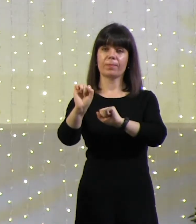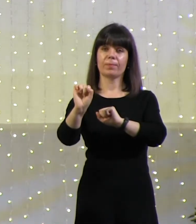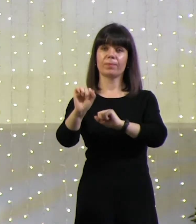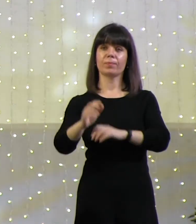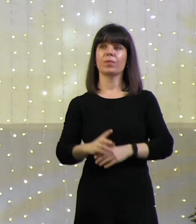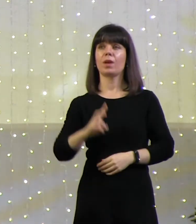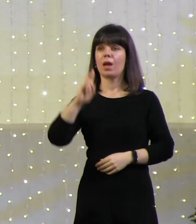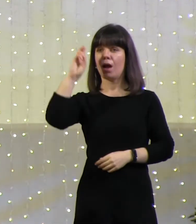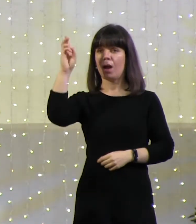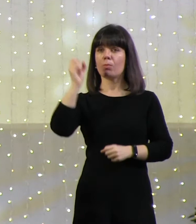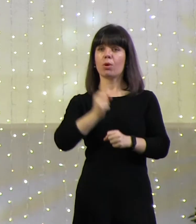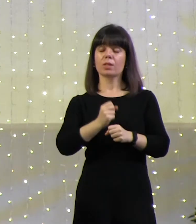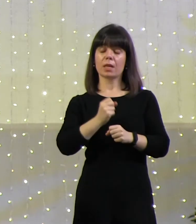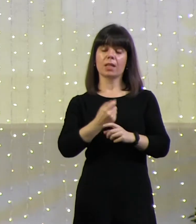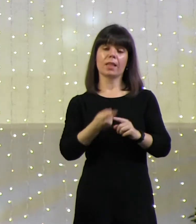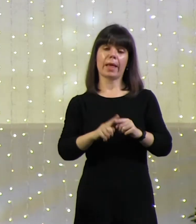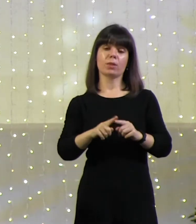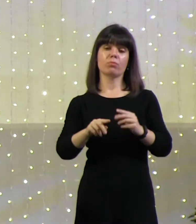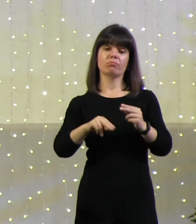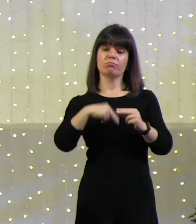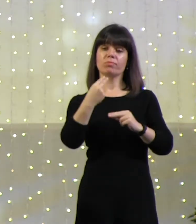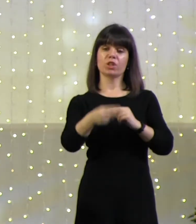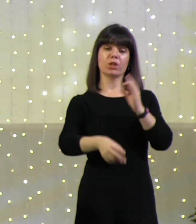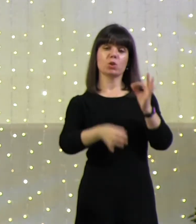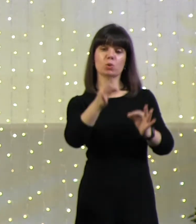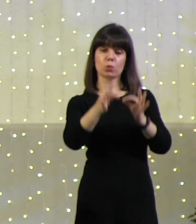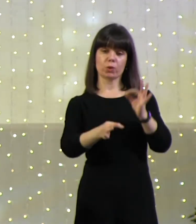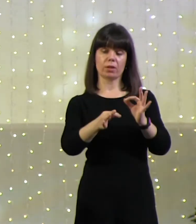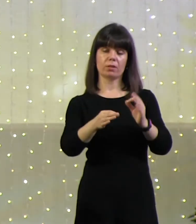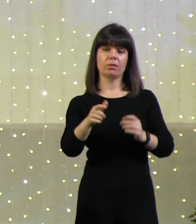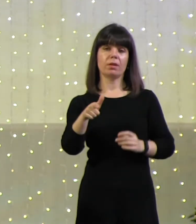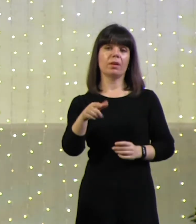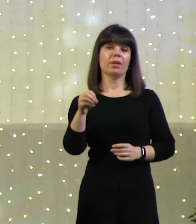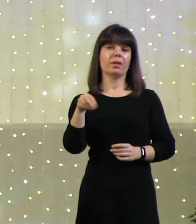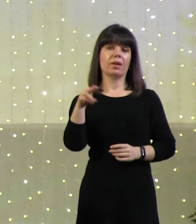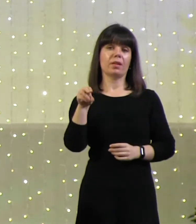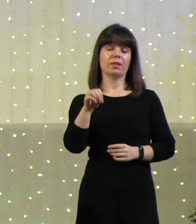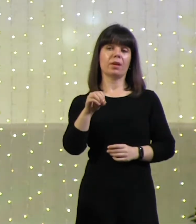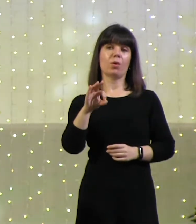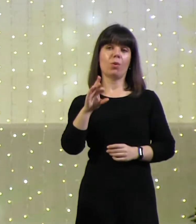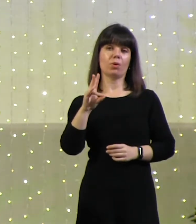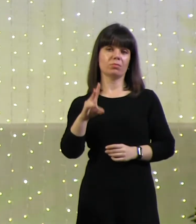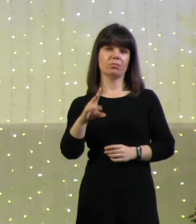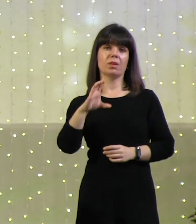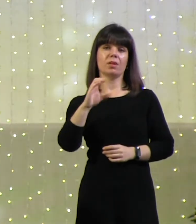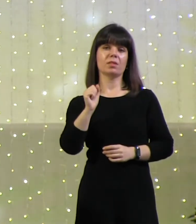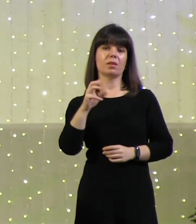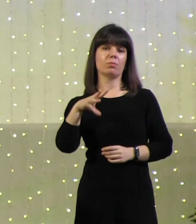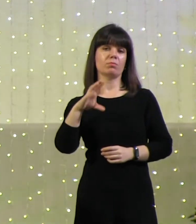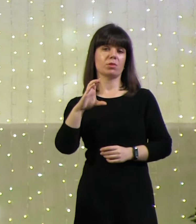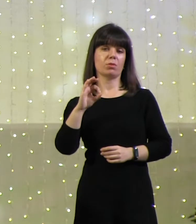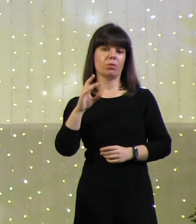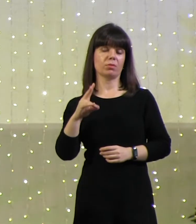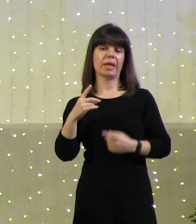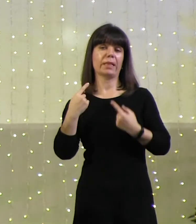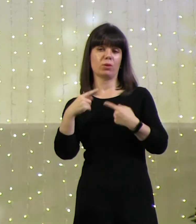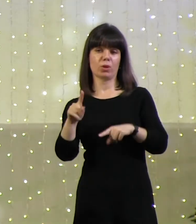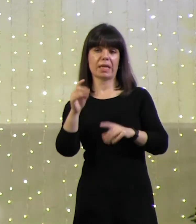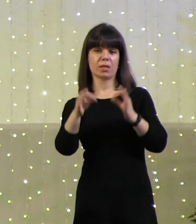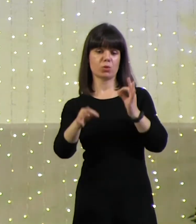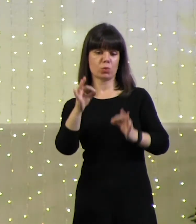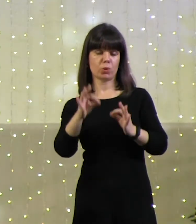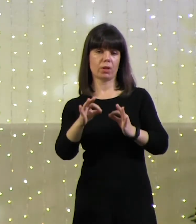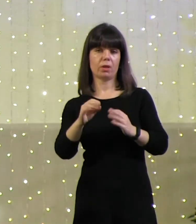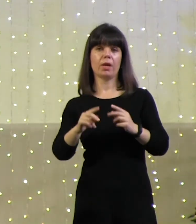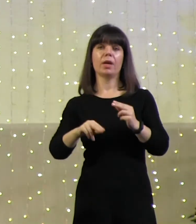Он делал это через судей. Гедеон, Самсон и другие судьи. Он делал это через